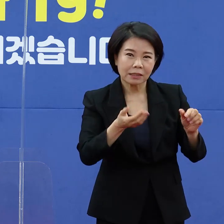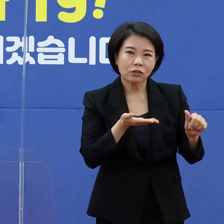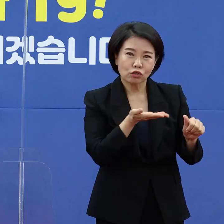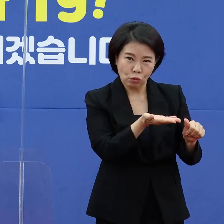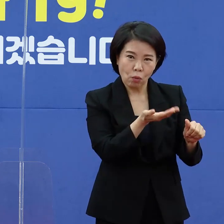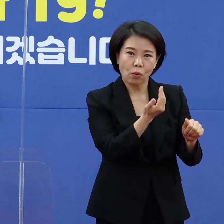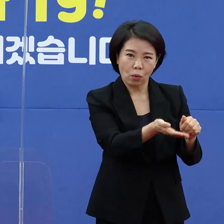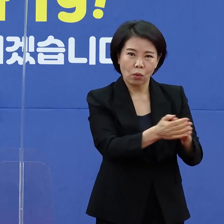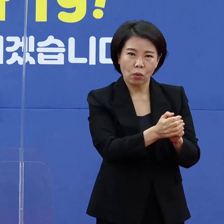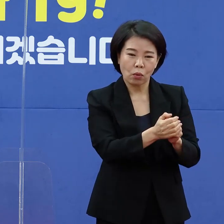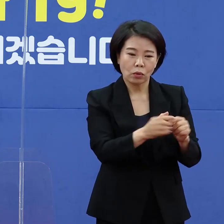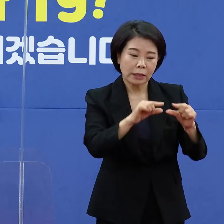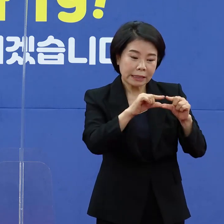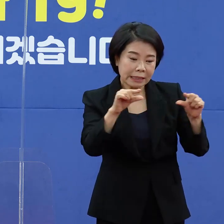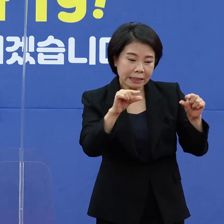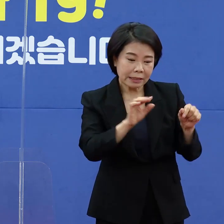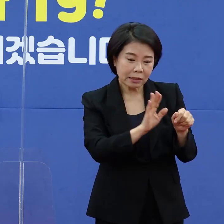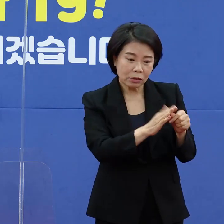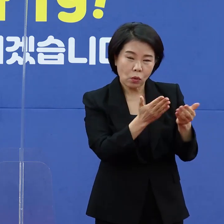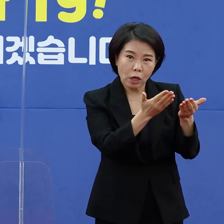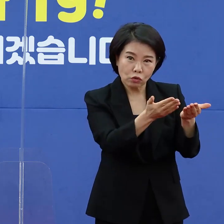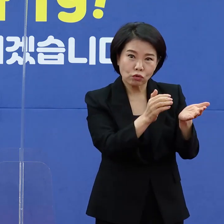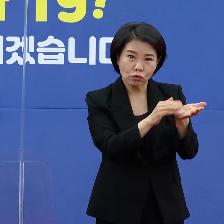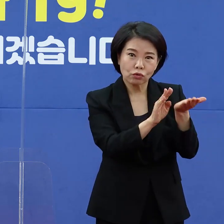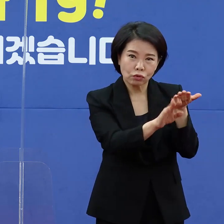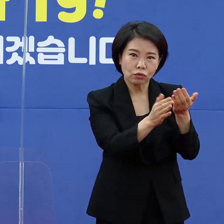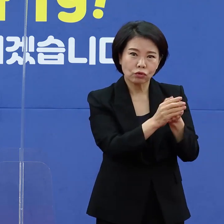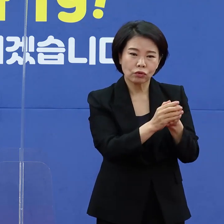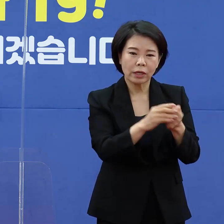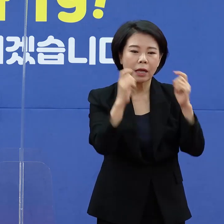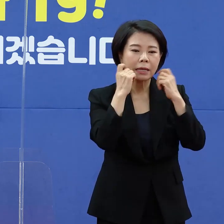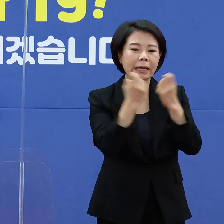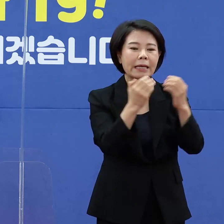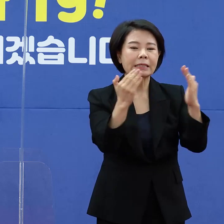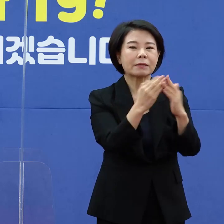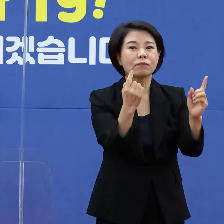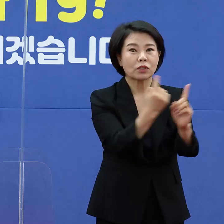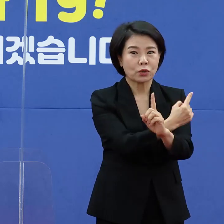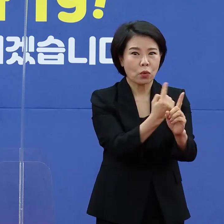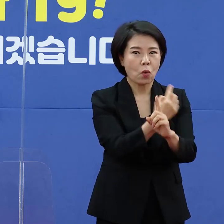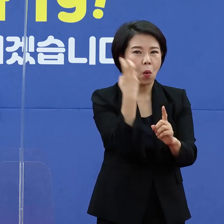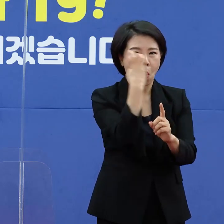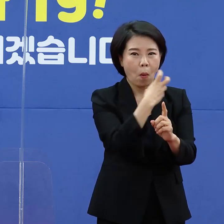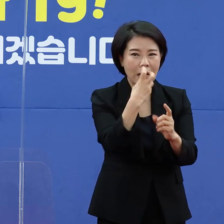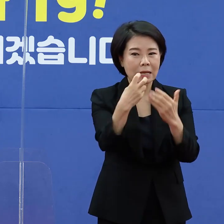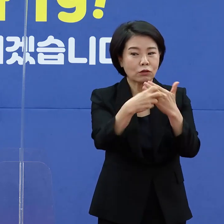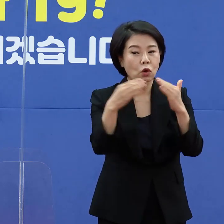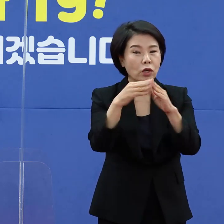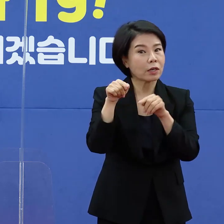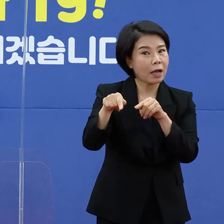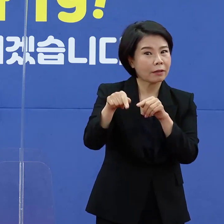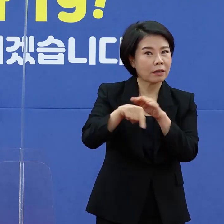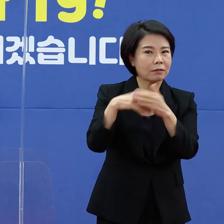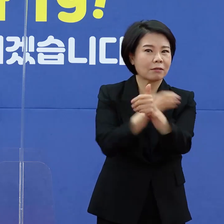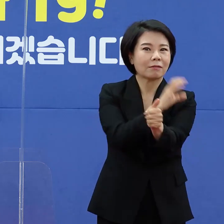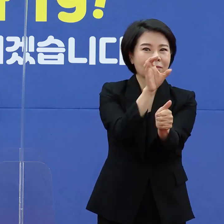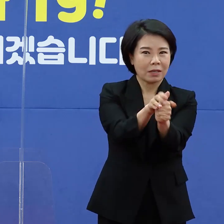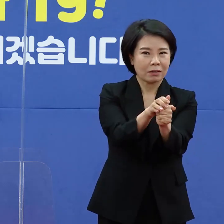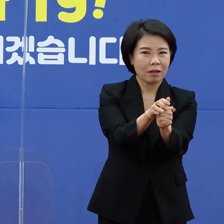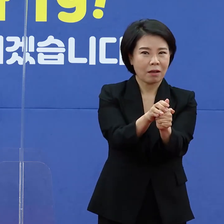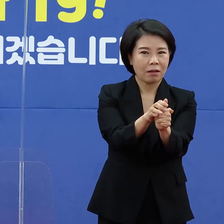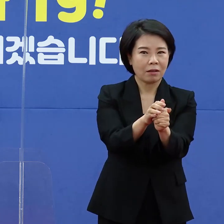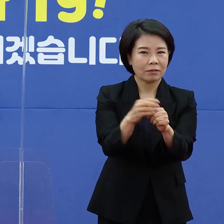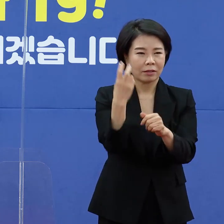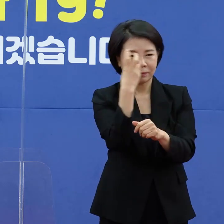되고 이 키트가 지급된 후에는 재택치료관리 의료기관에서 1일 2회 건강